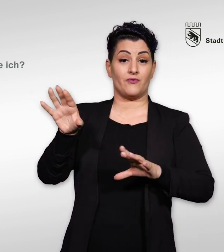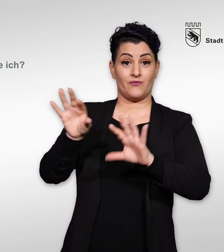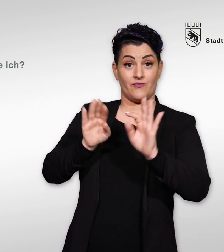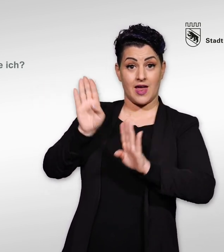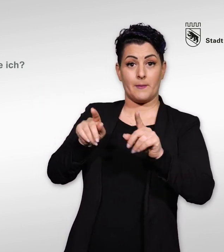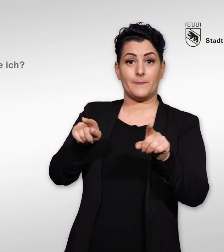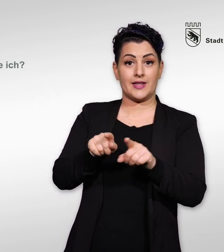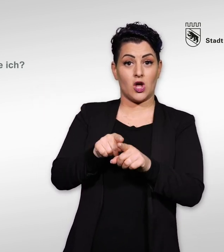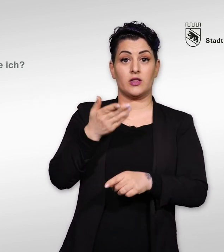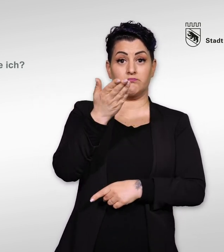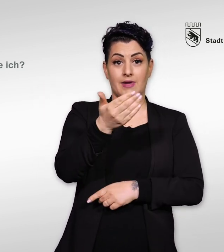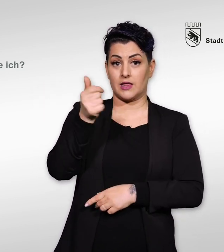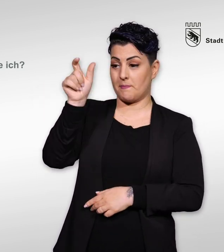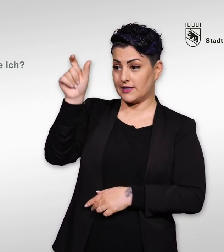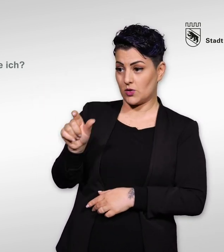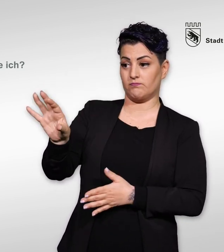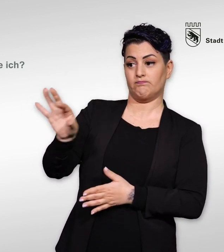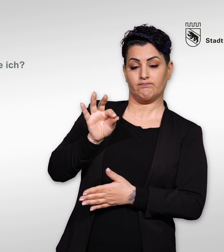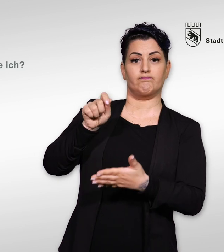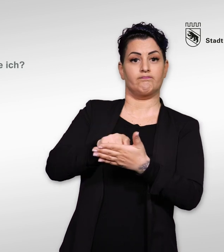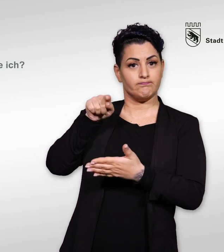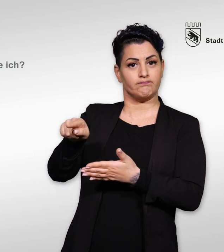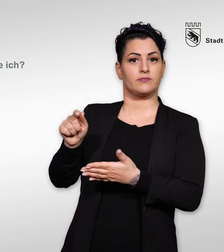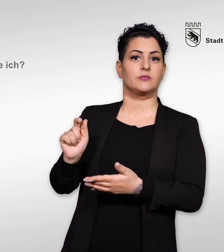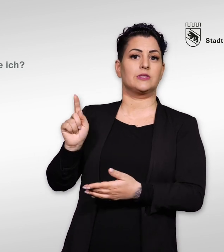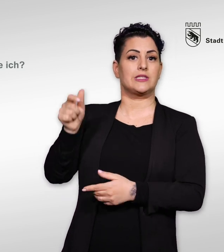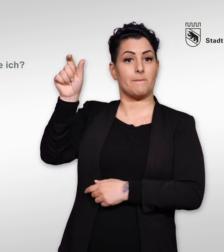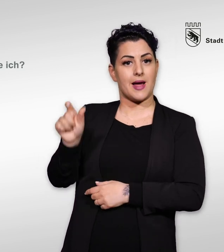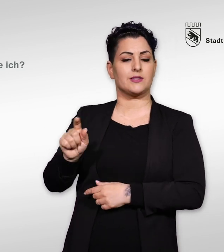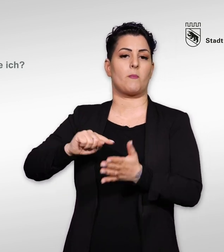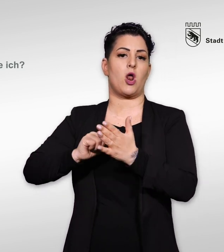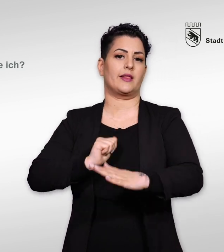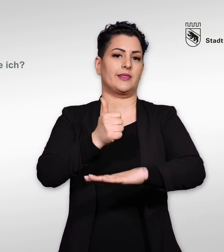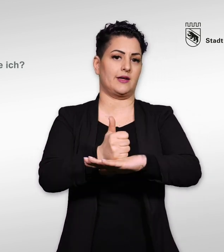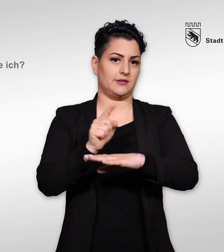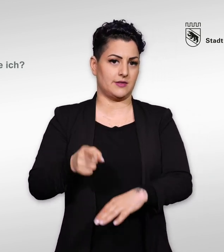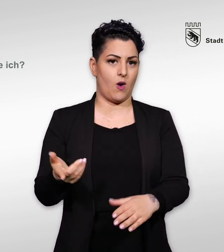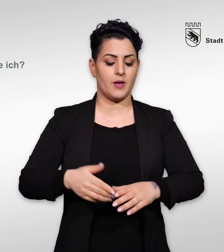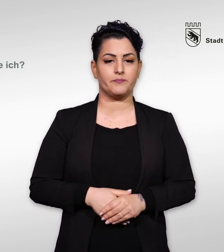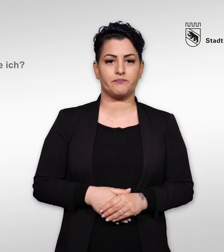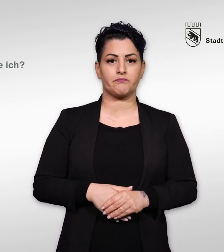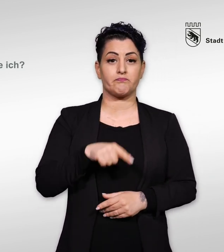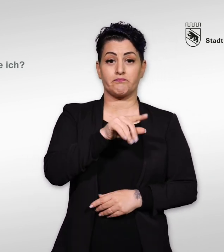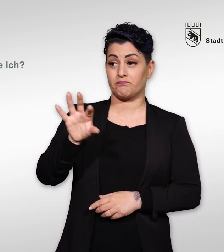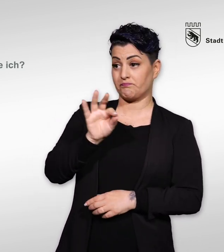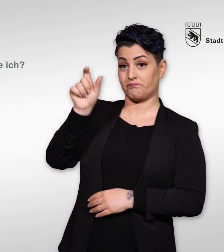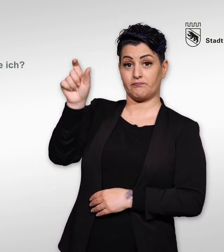Wählen heisst, Sie geben einer Person, die sie in der Politik vertritt, ihre Stimme. Sie wählen also eine